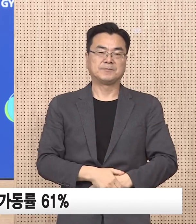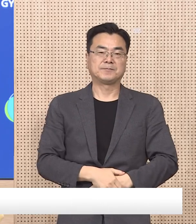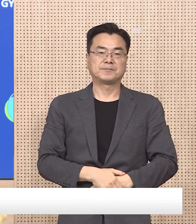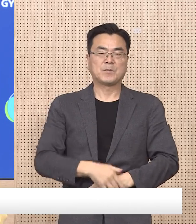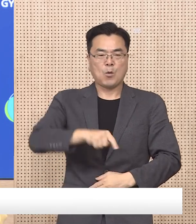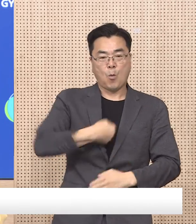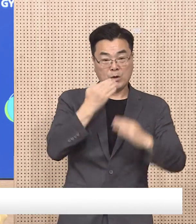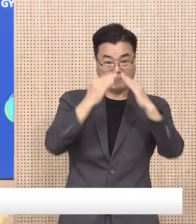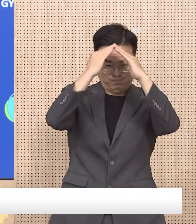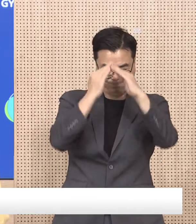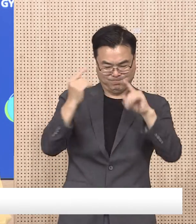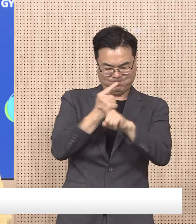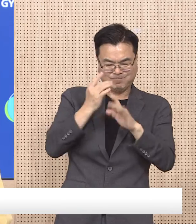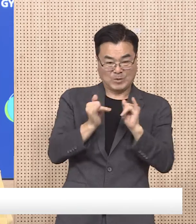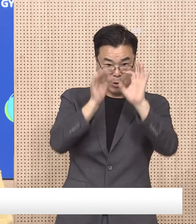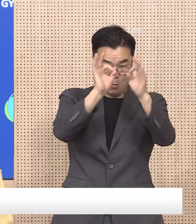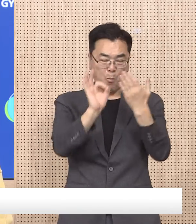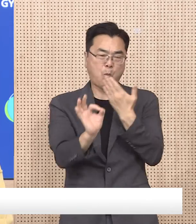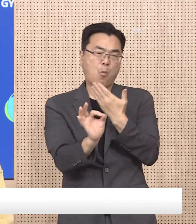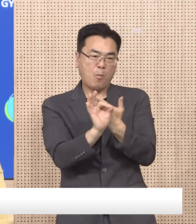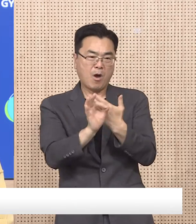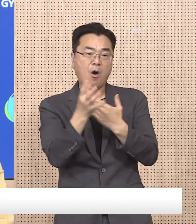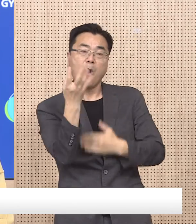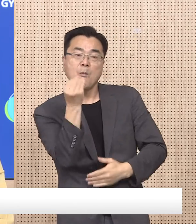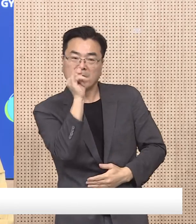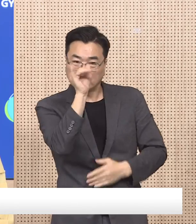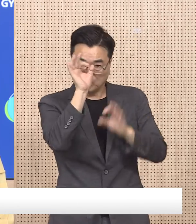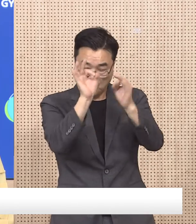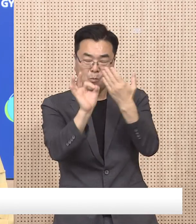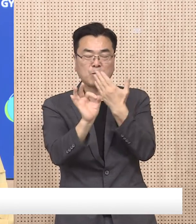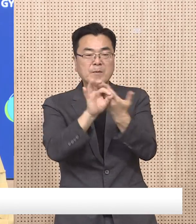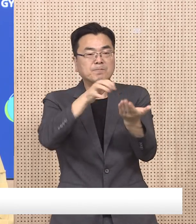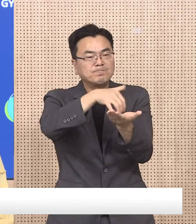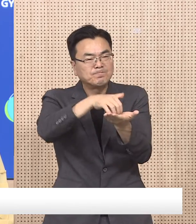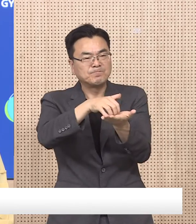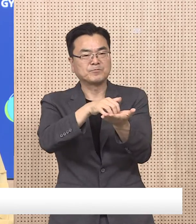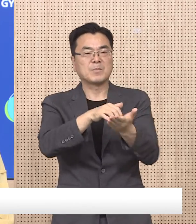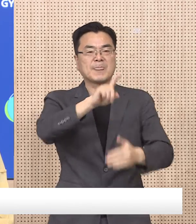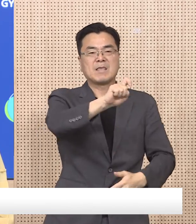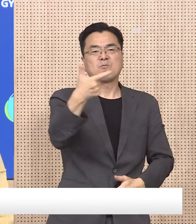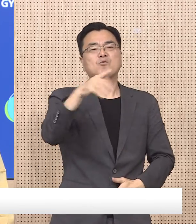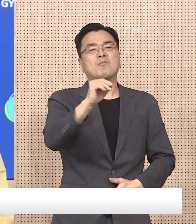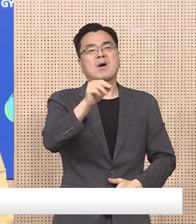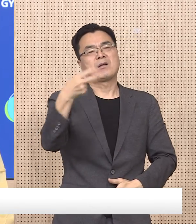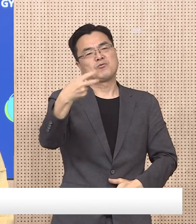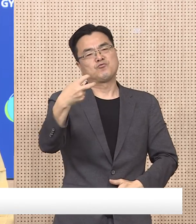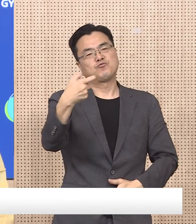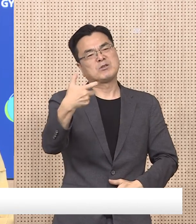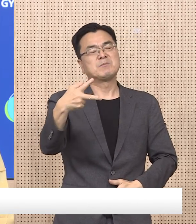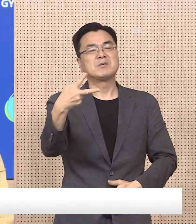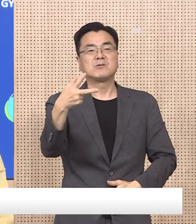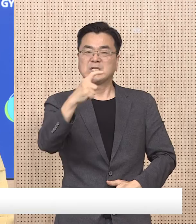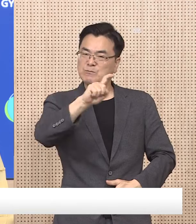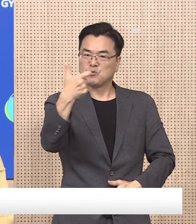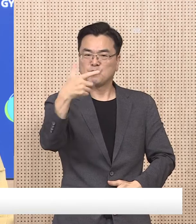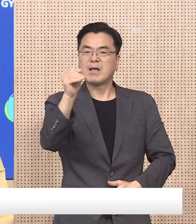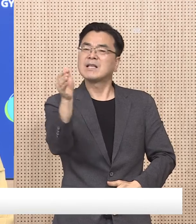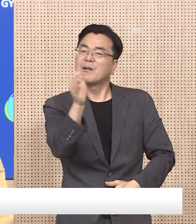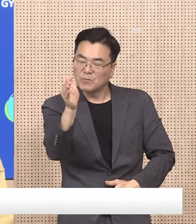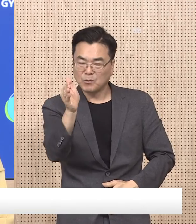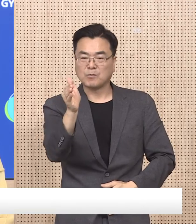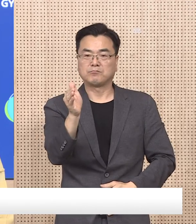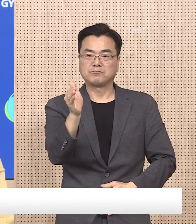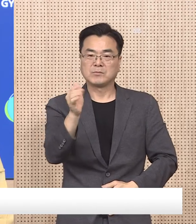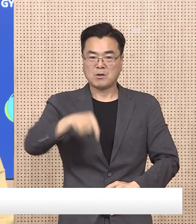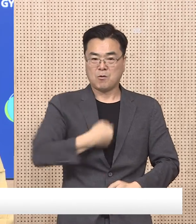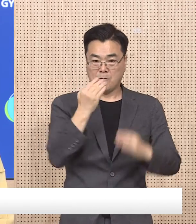재택치료 운영 현황입니다. 8월 15일 18시 기준 도내 재택치료 환자는 16만 62명입니다. 지난 한